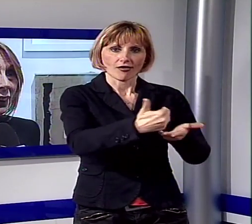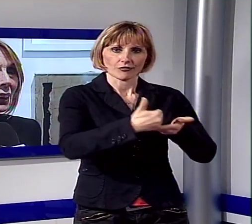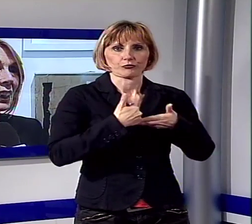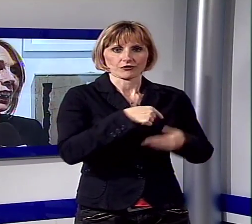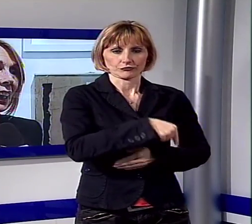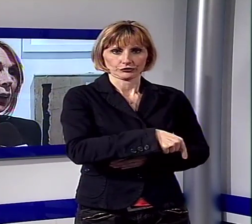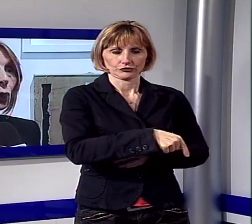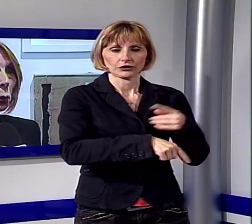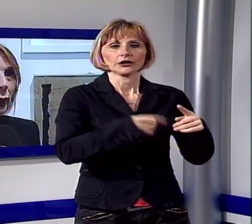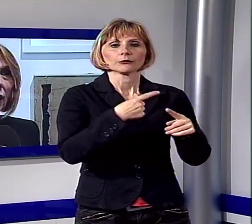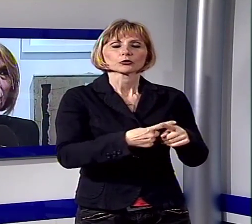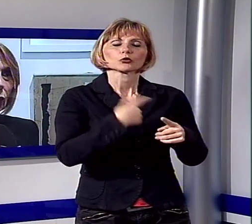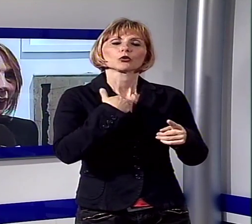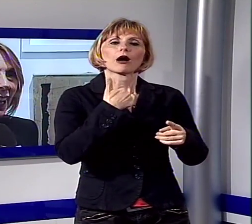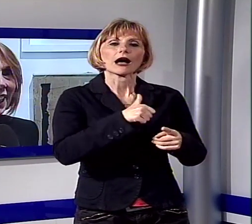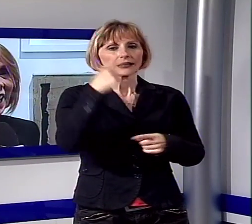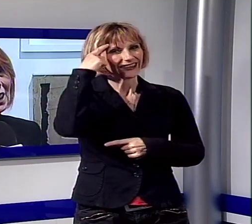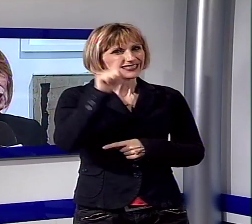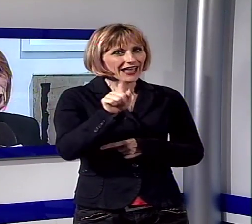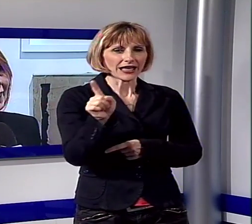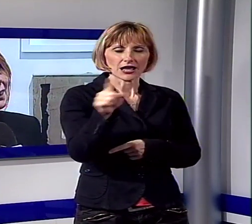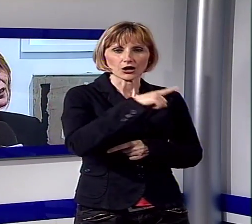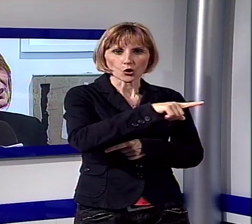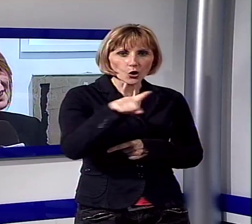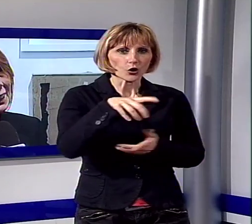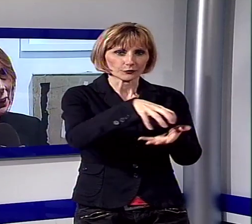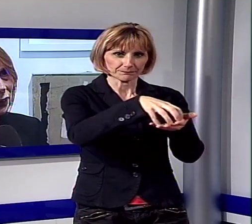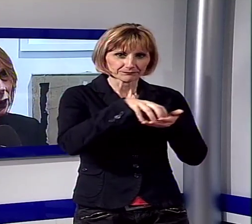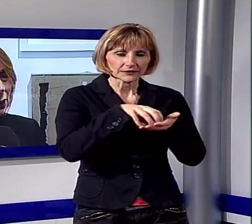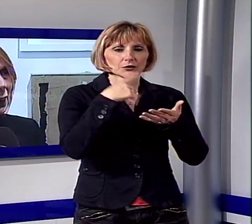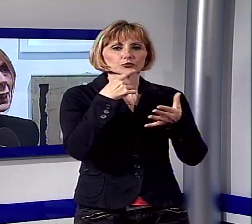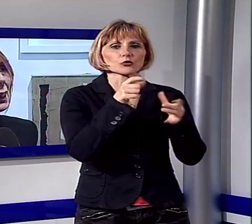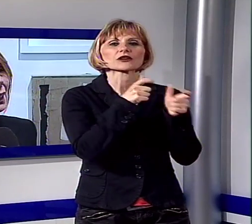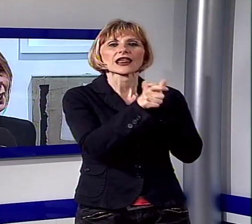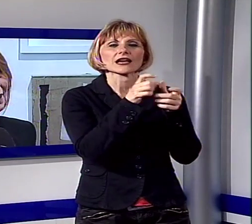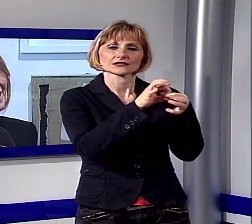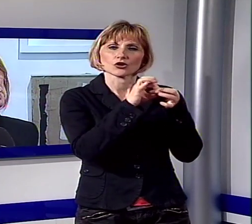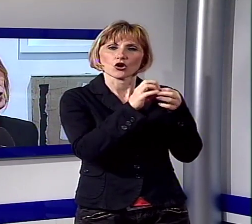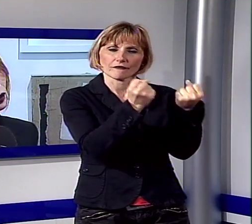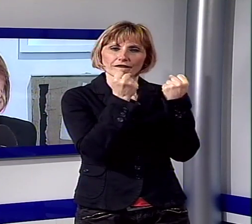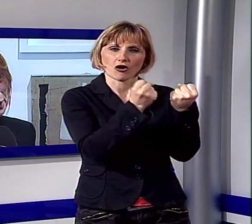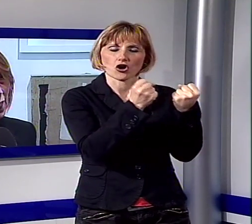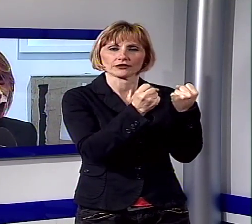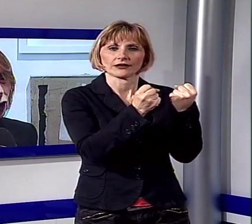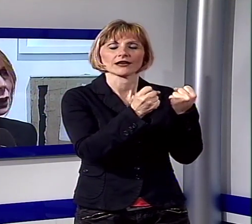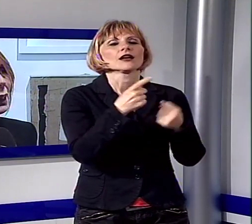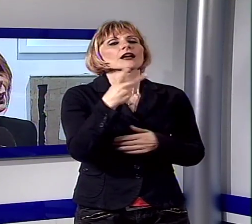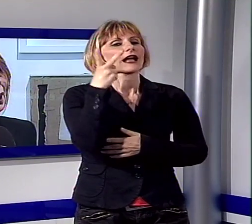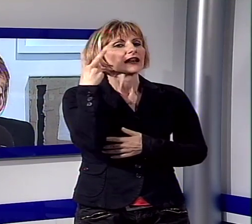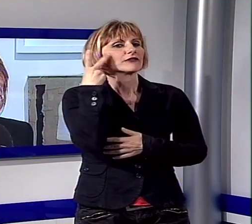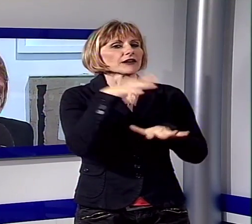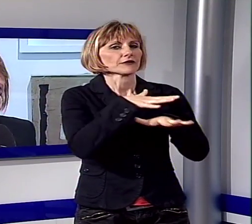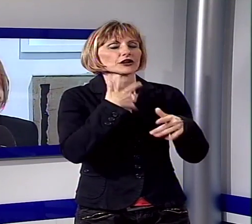mano e contribuire con le loro idee e anche con una relazione stretta, forte. Il Carnevale ha bisogno di un abbraccio